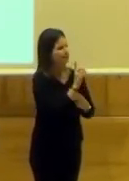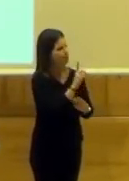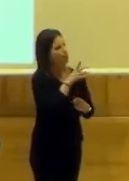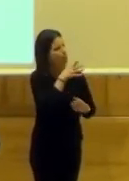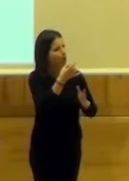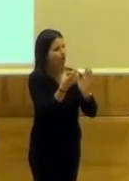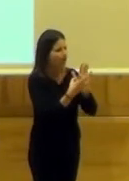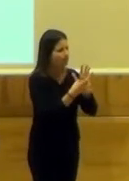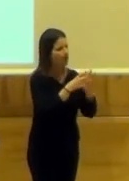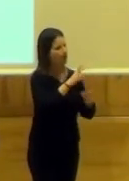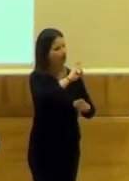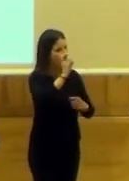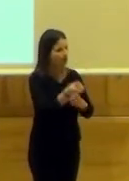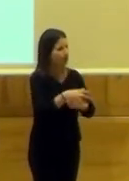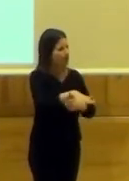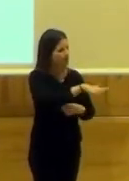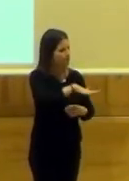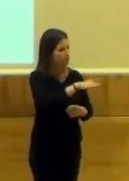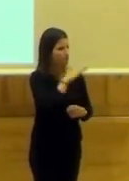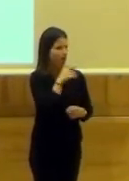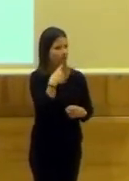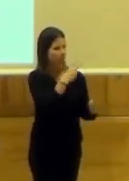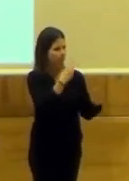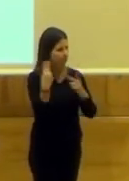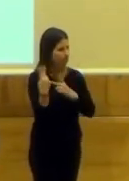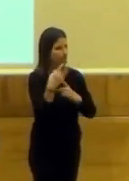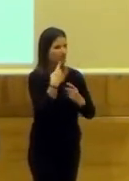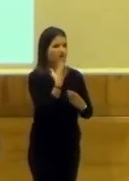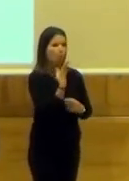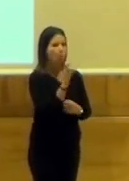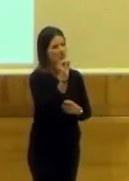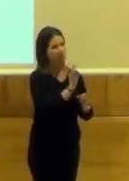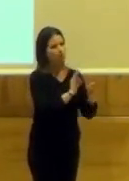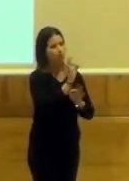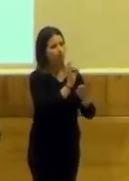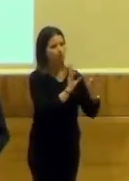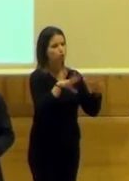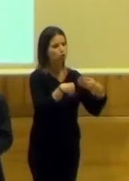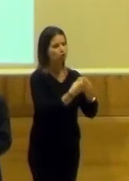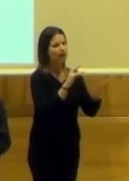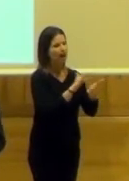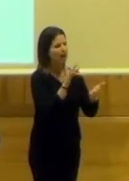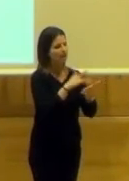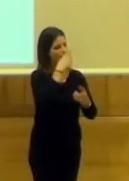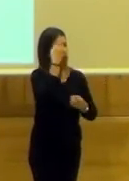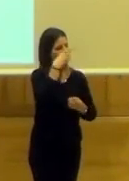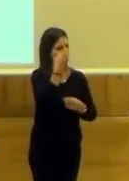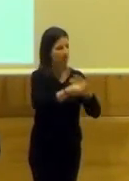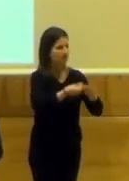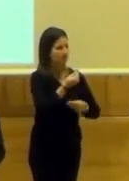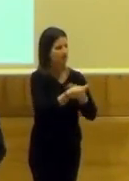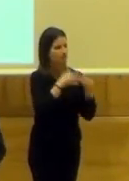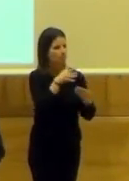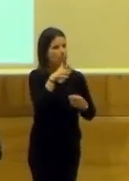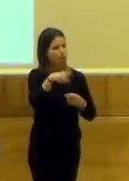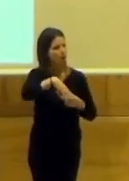calidad, por diversidad de espacios, que ahora rápidamente os voy a mostrar, él dijo que un 40% de la agenda cultural de Granada se realiza a